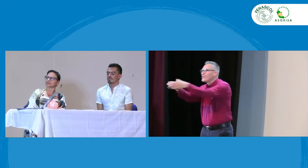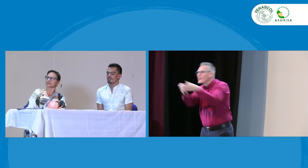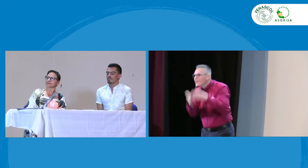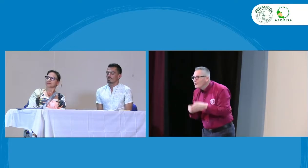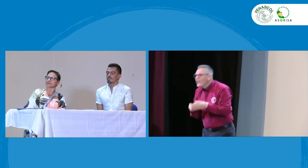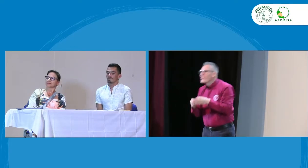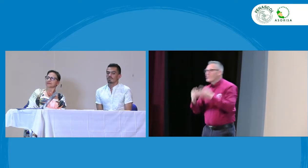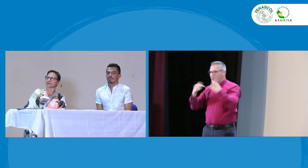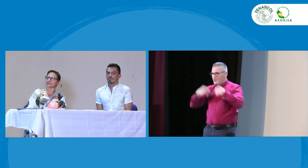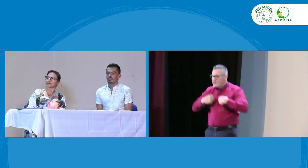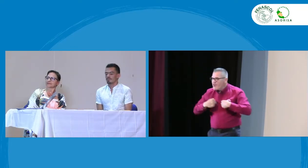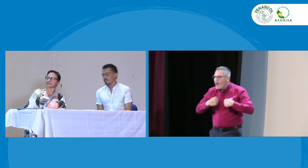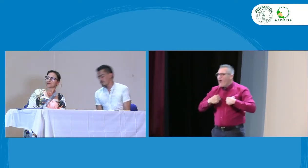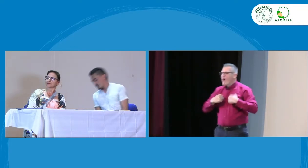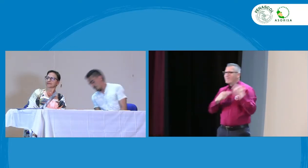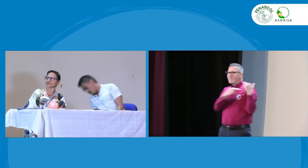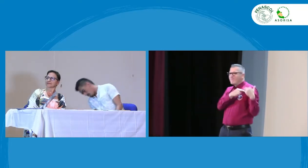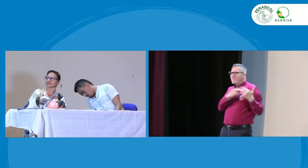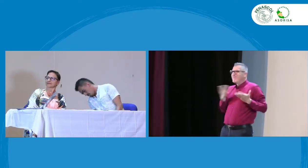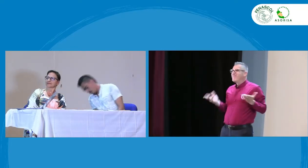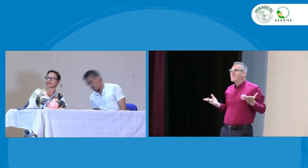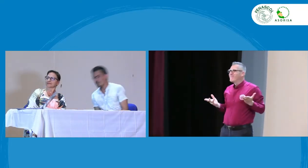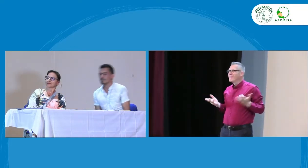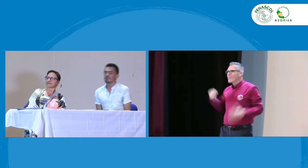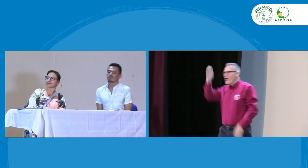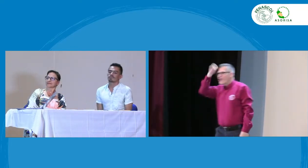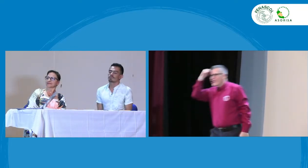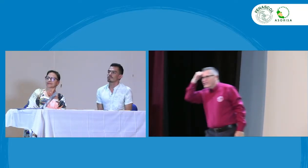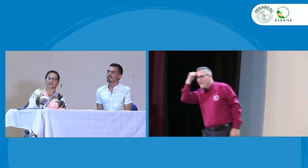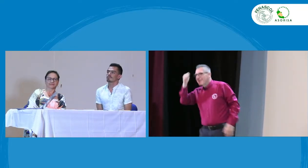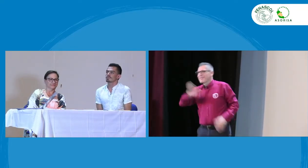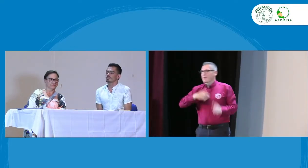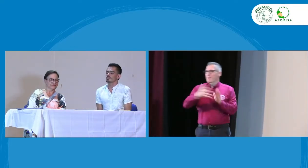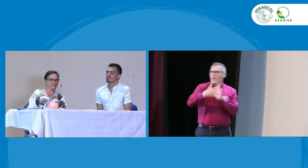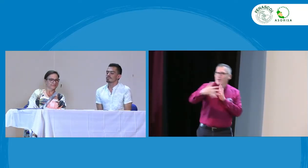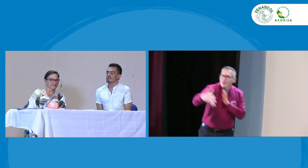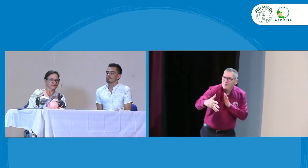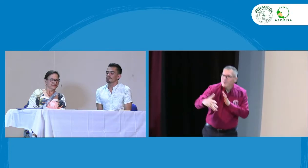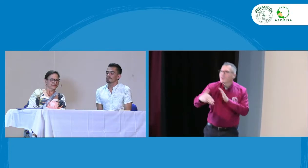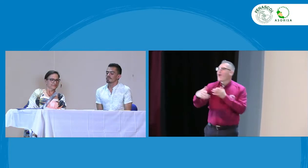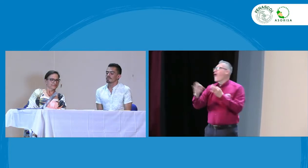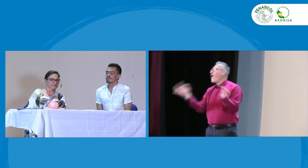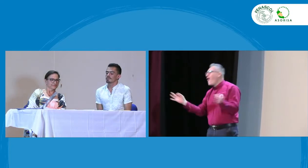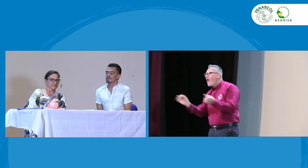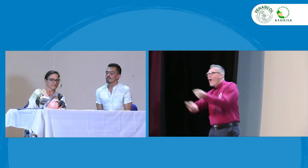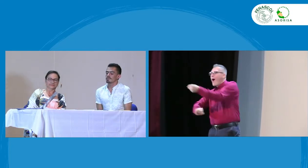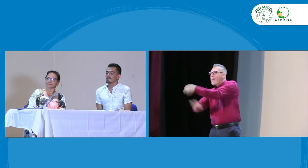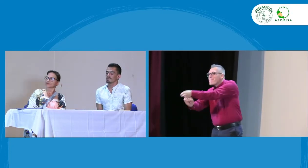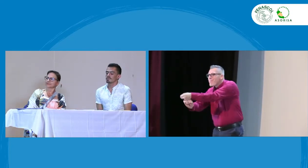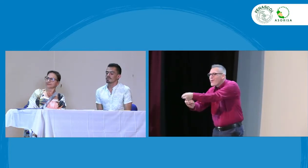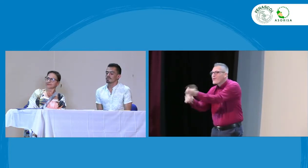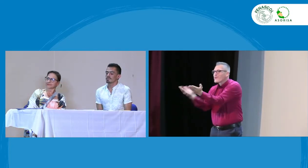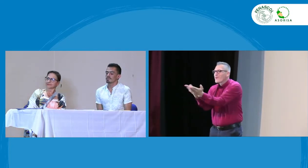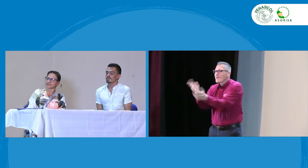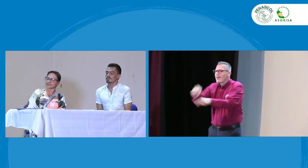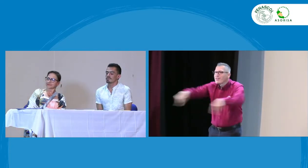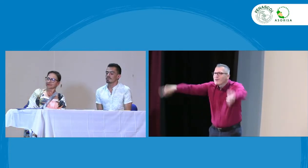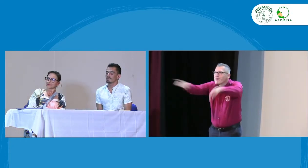rol cumplo yo como líder, lideresa sorda al interior de la comunidad, como docente, como